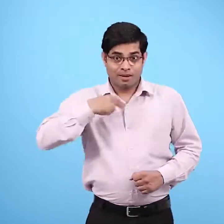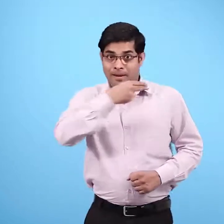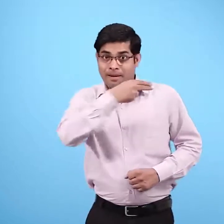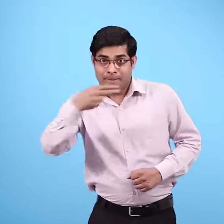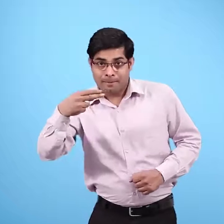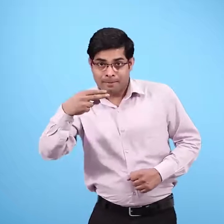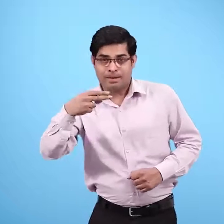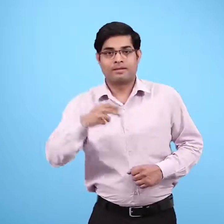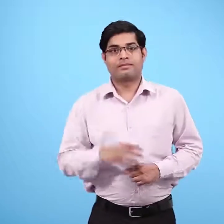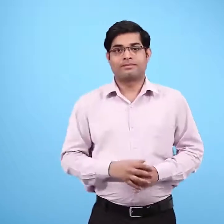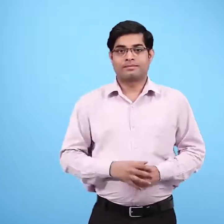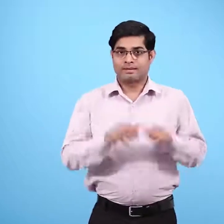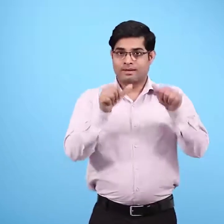पास इलाज के लिए दो बच्चे आए